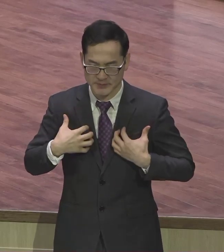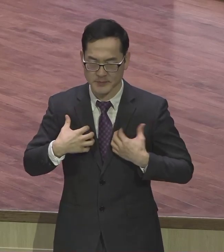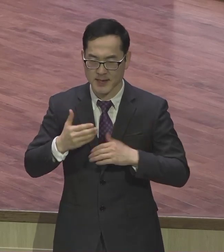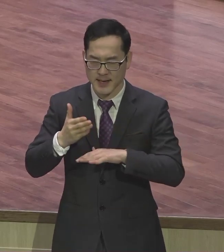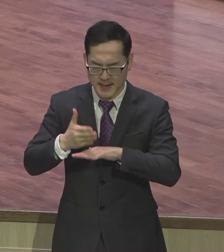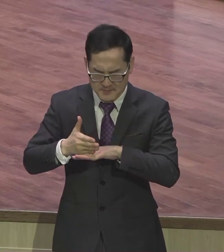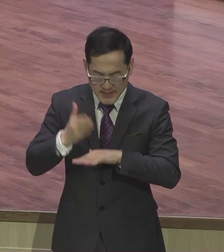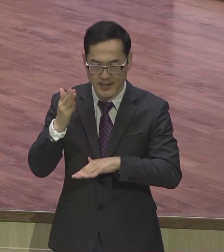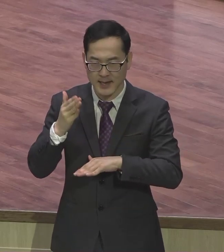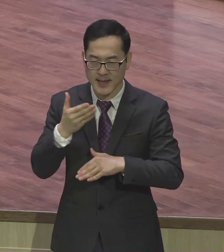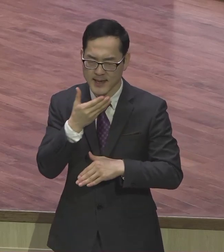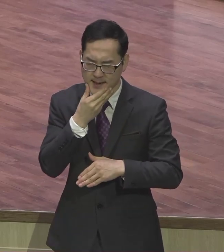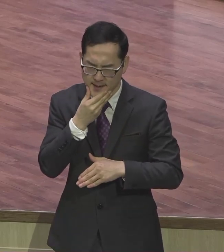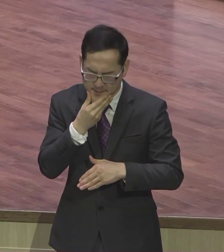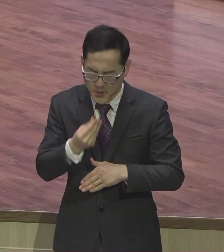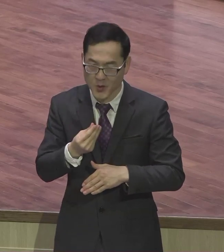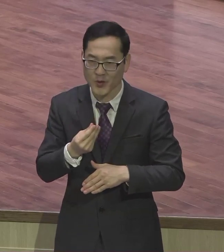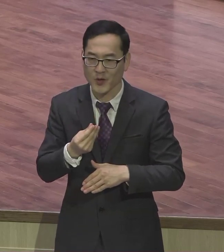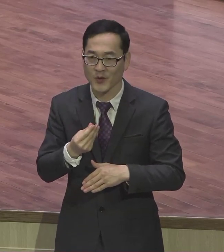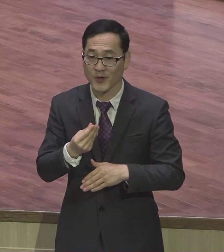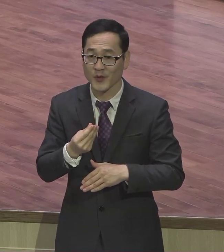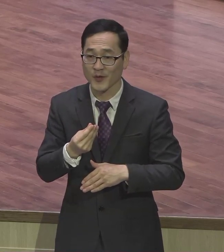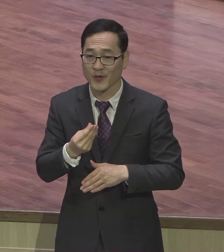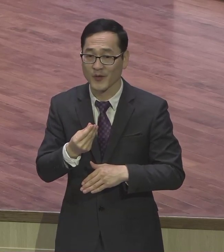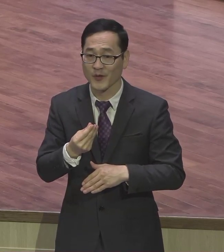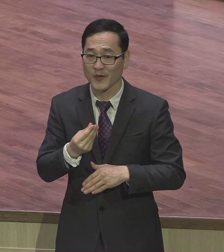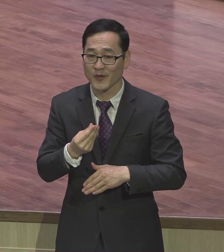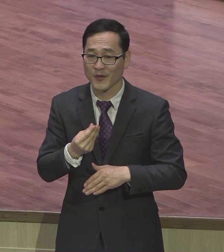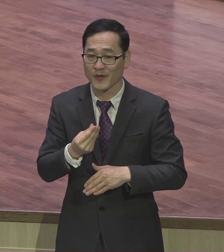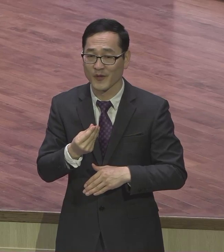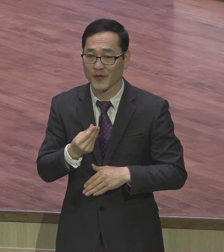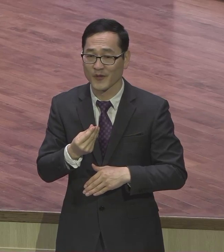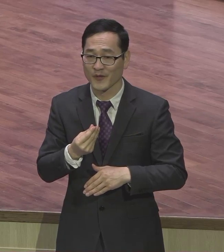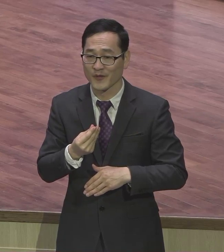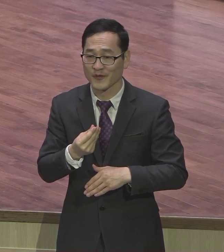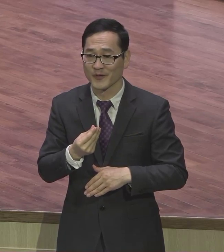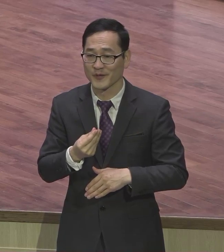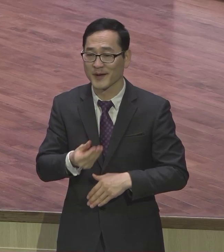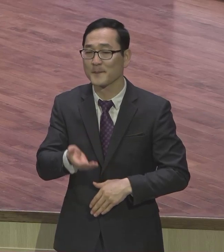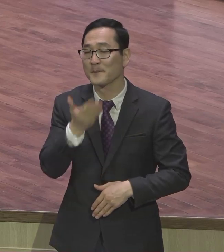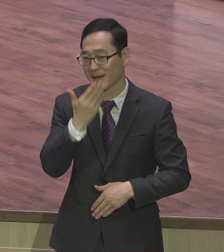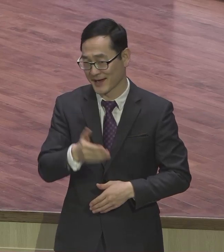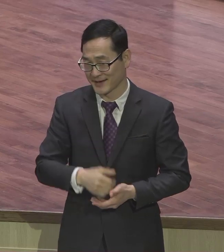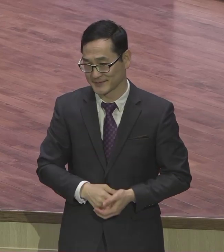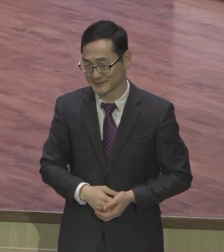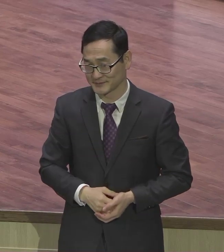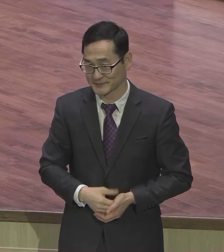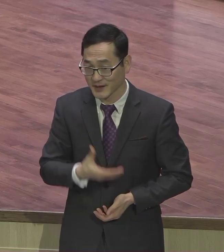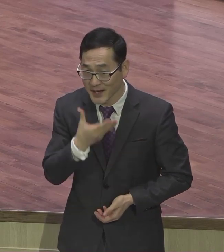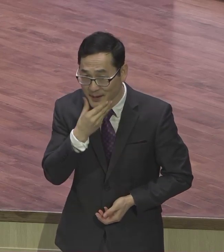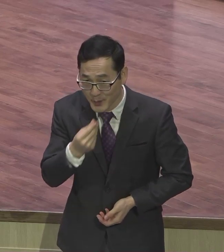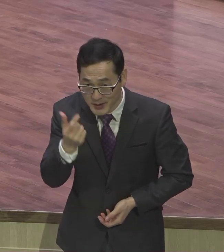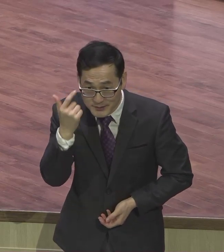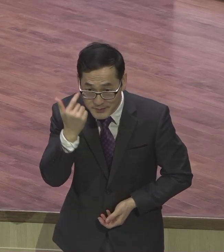참 행복한 삶을 살 수 있어요 행복하십니까 행복해요